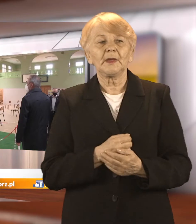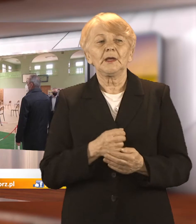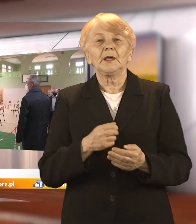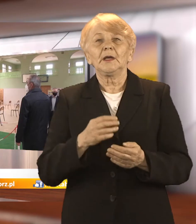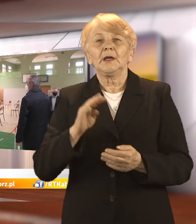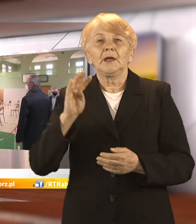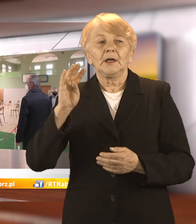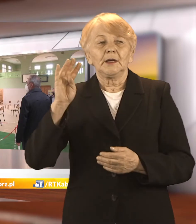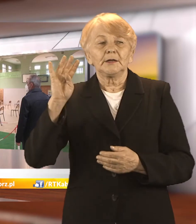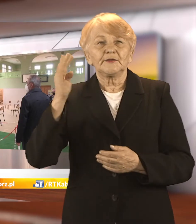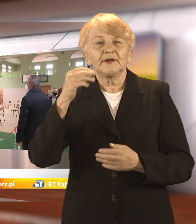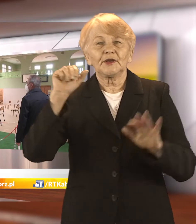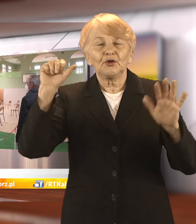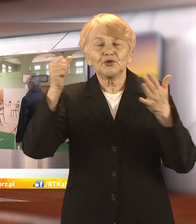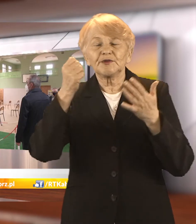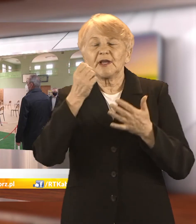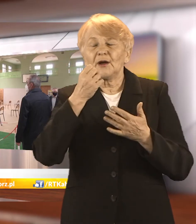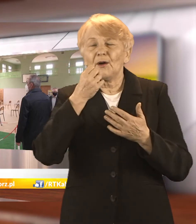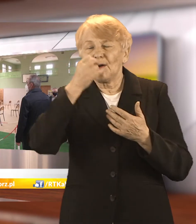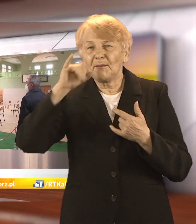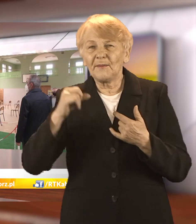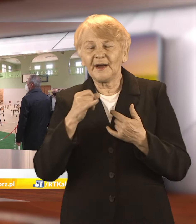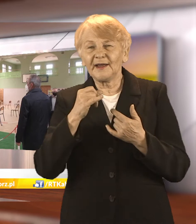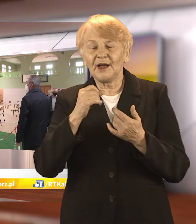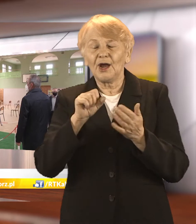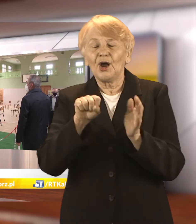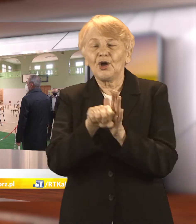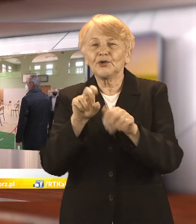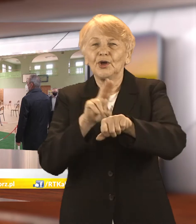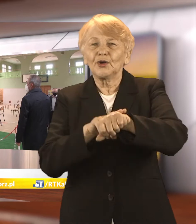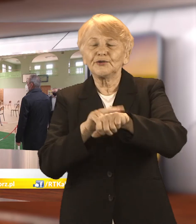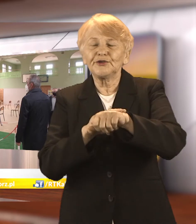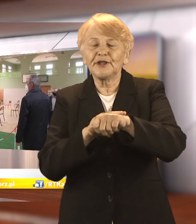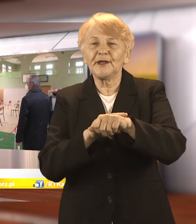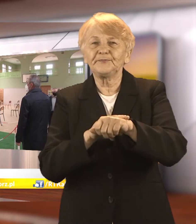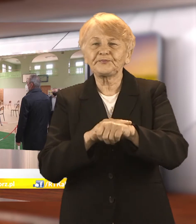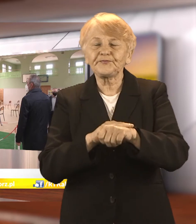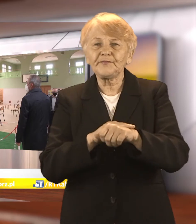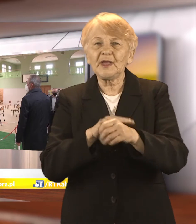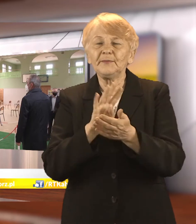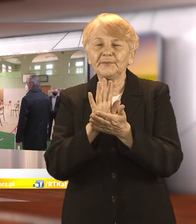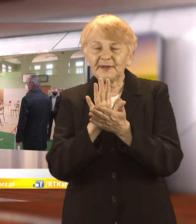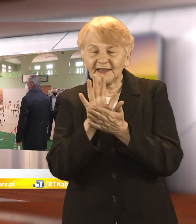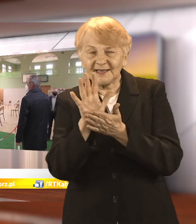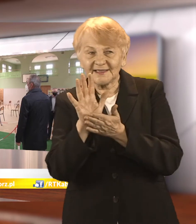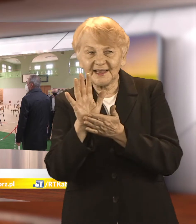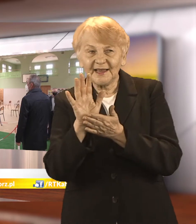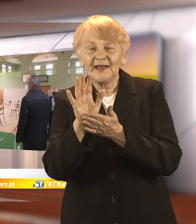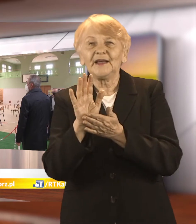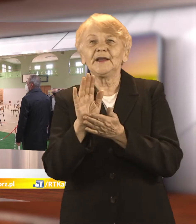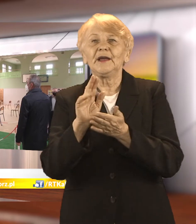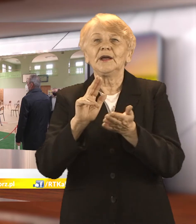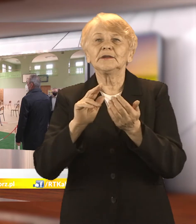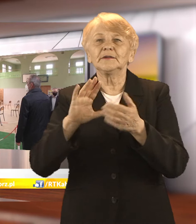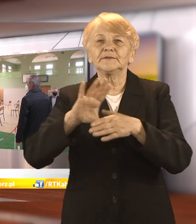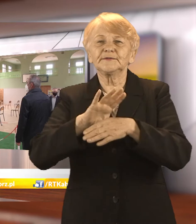W czwartek 6 maja tuż po godzinie 15 punkt masowych szczepień przy ulicy Wileńskiej przyjął pierwszego pacjenta. Choć gotowy był już